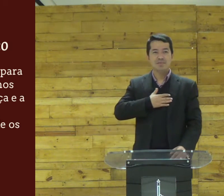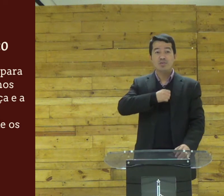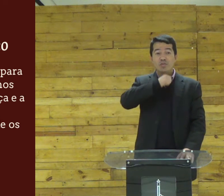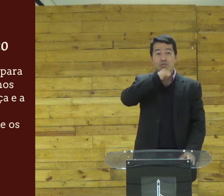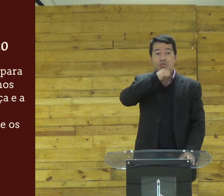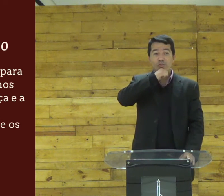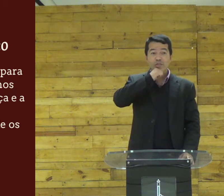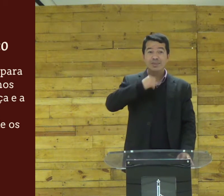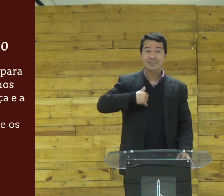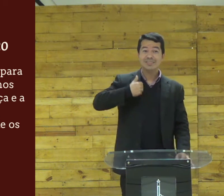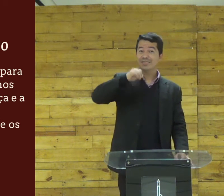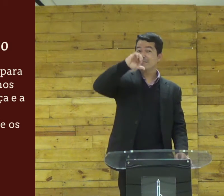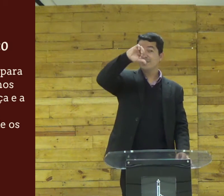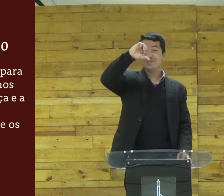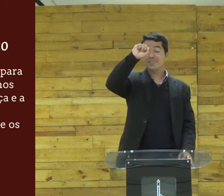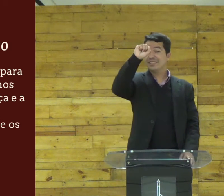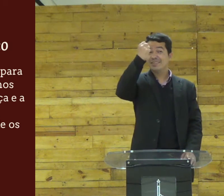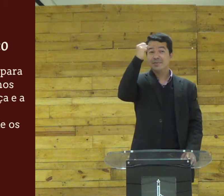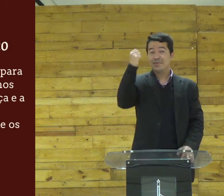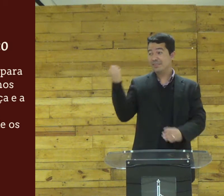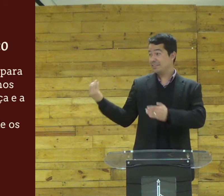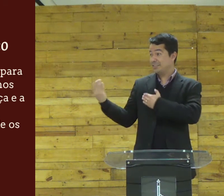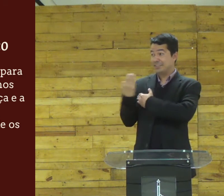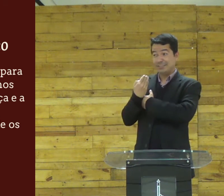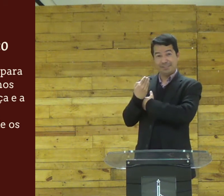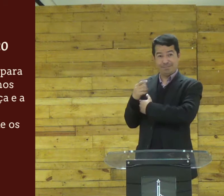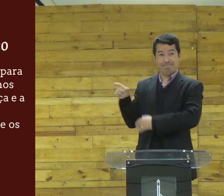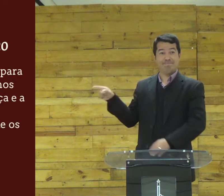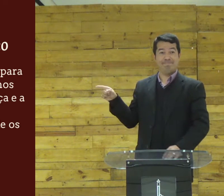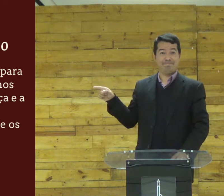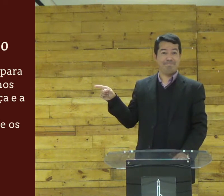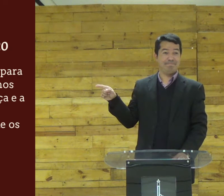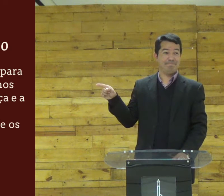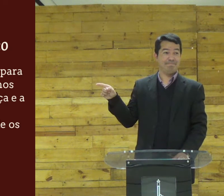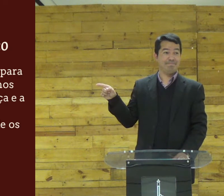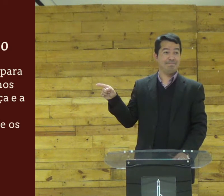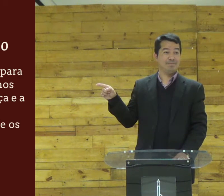você viu meu avô tem 98 anos bem melhor do que eu